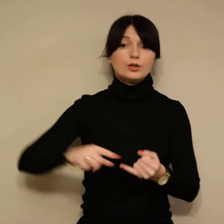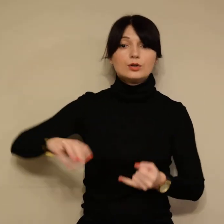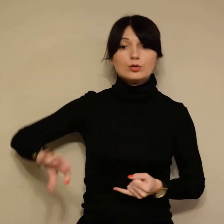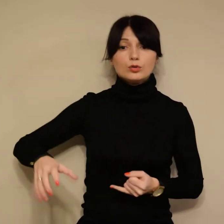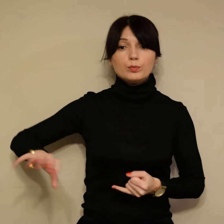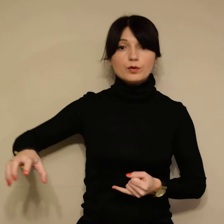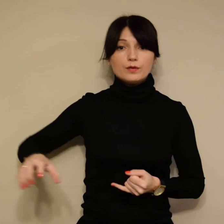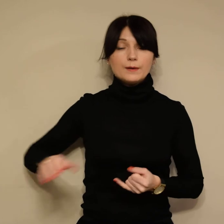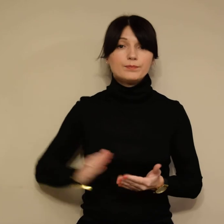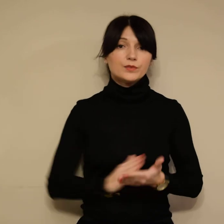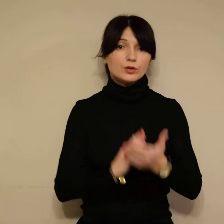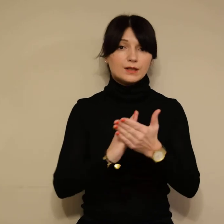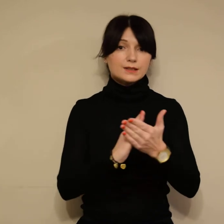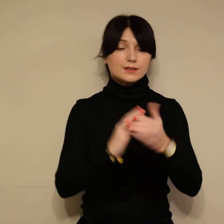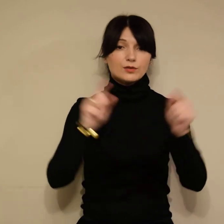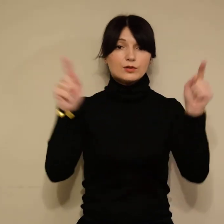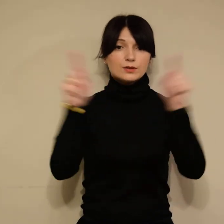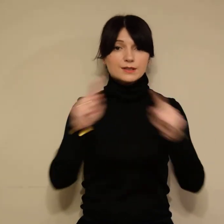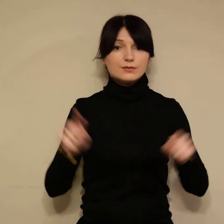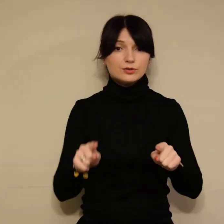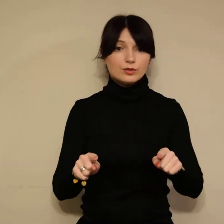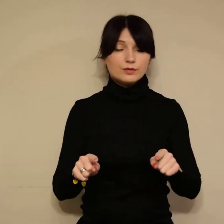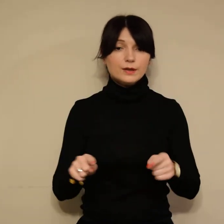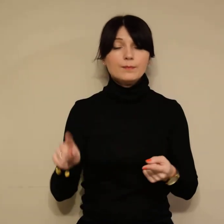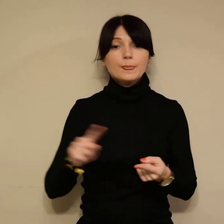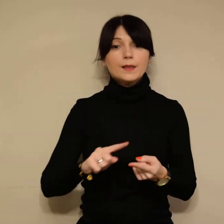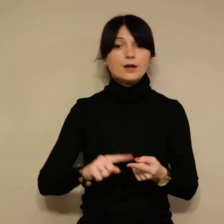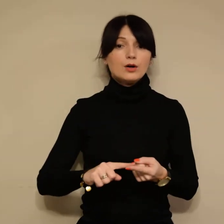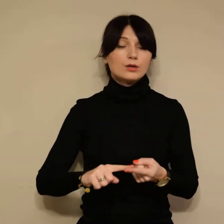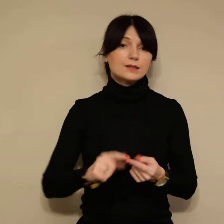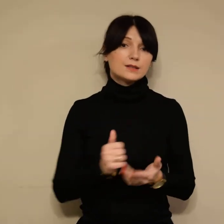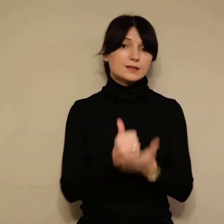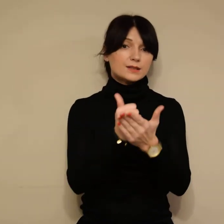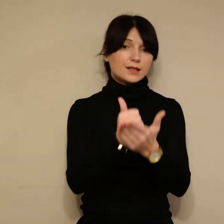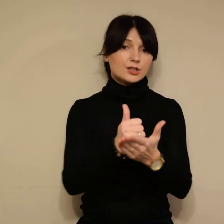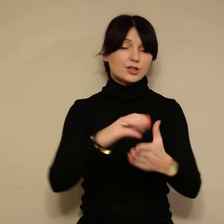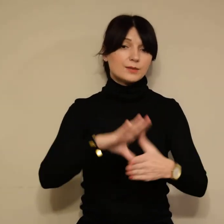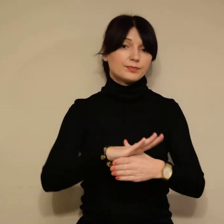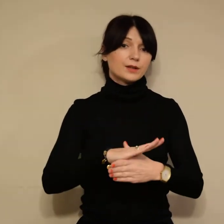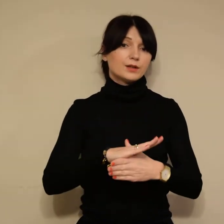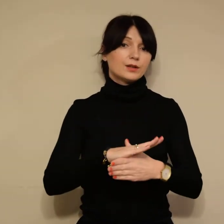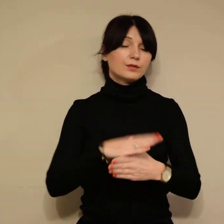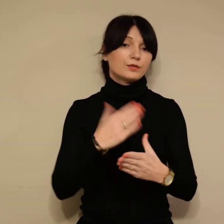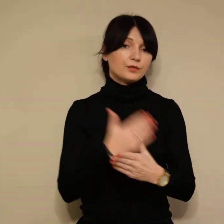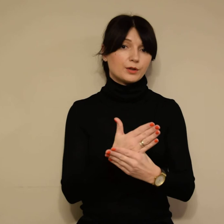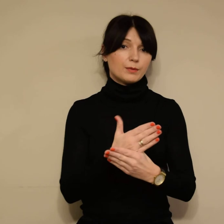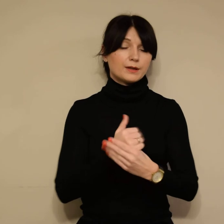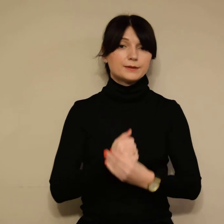grupowe doradztwo zawodowe oraz staże w firmach.